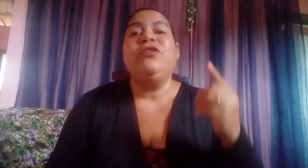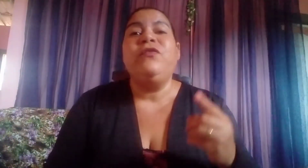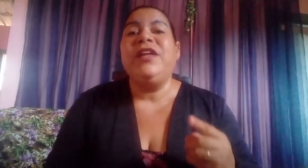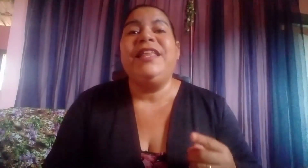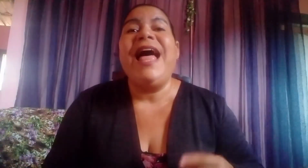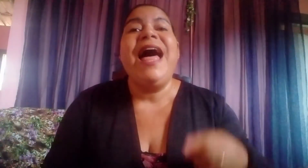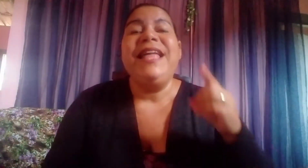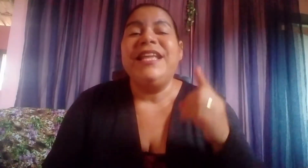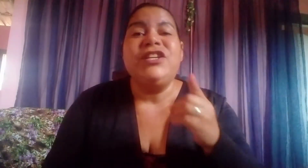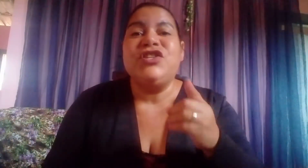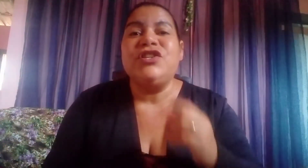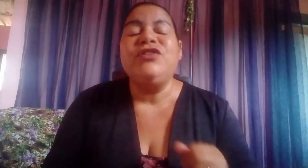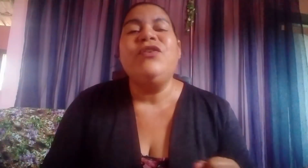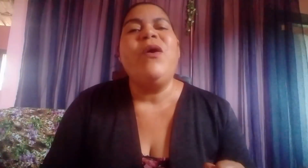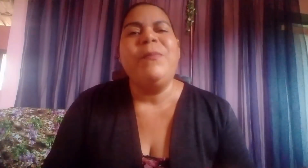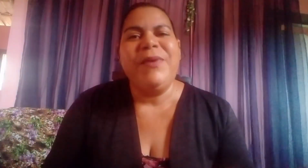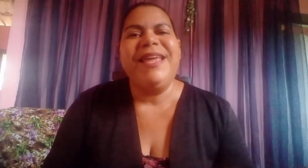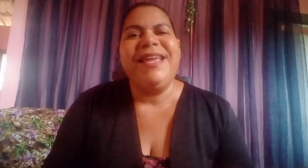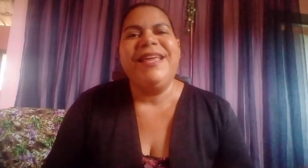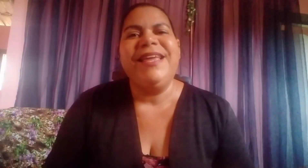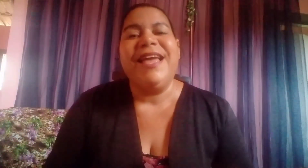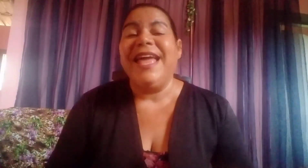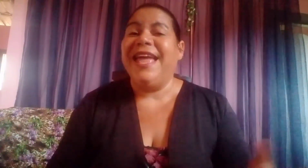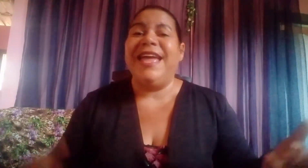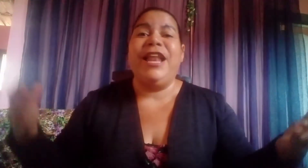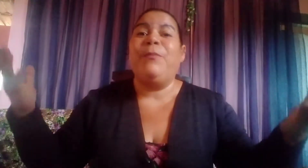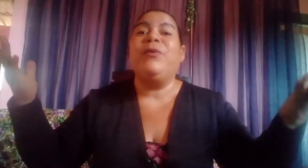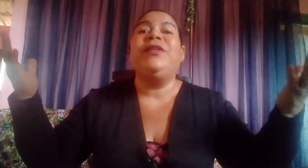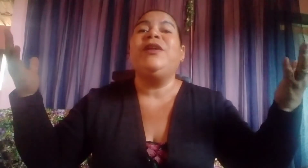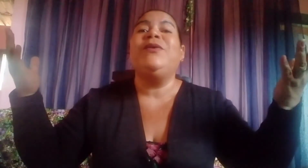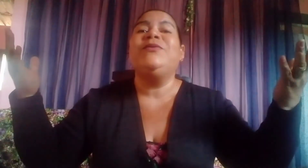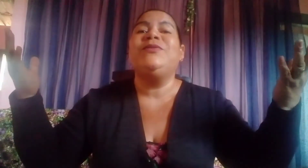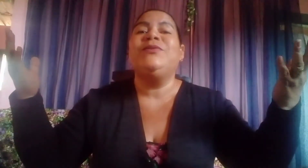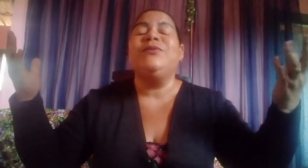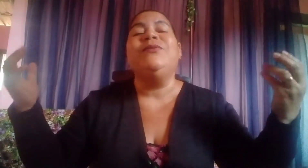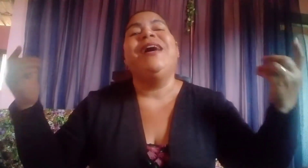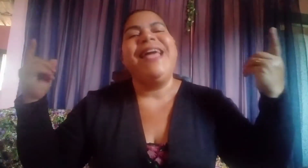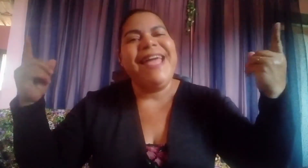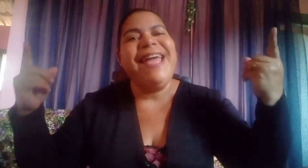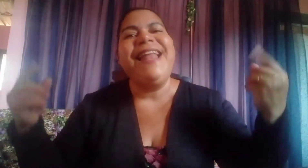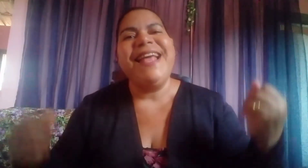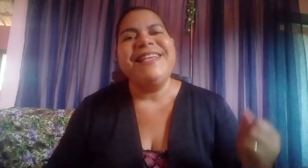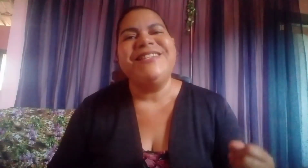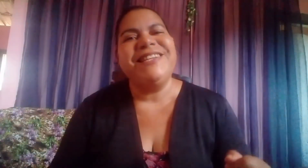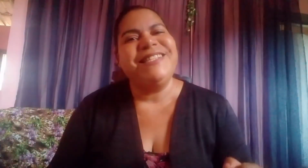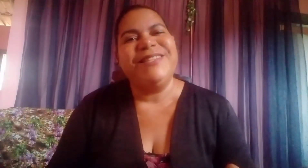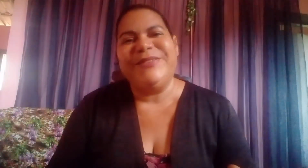duvidar deste nome. Ele é poderoso. Ele é Jesus.